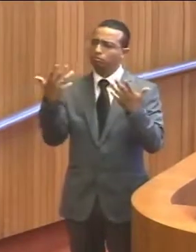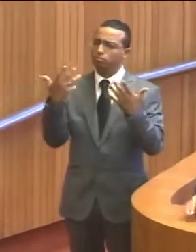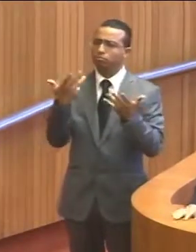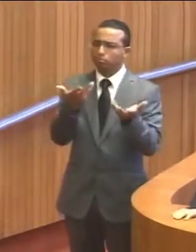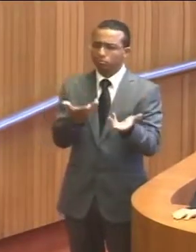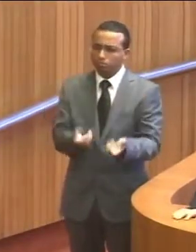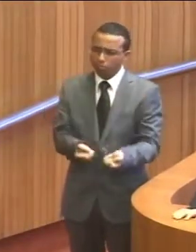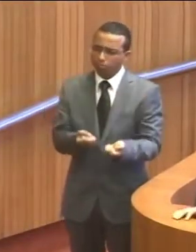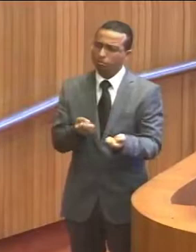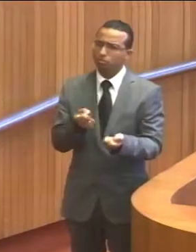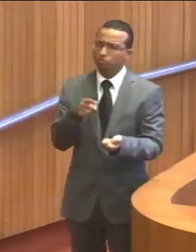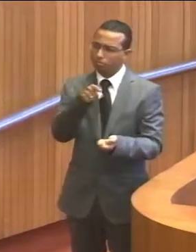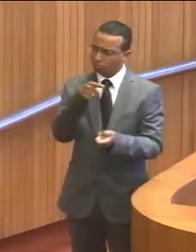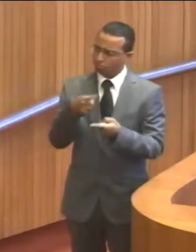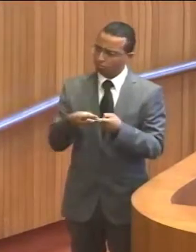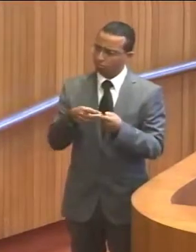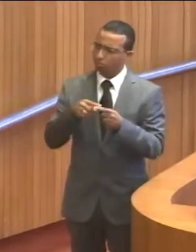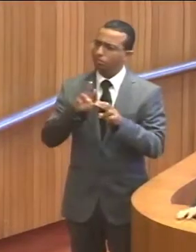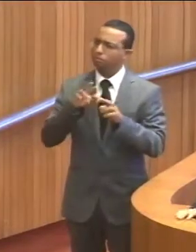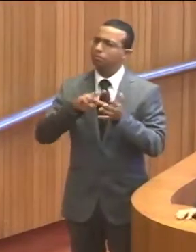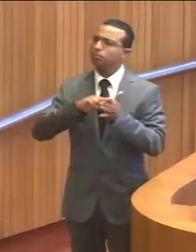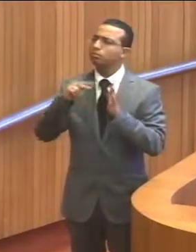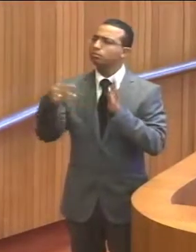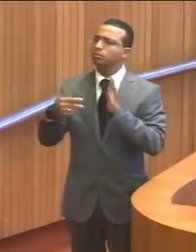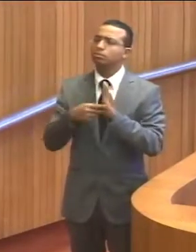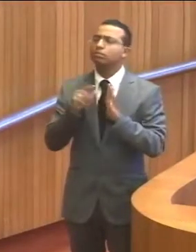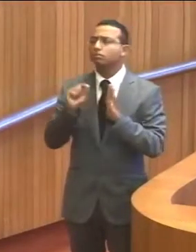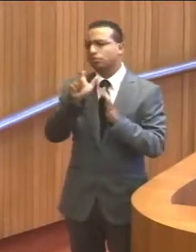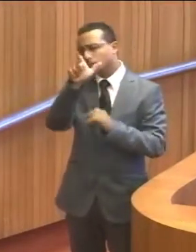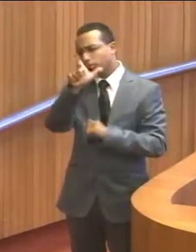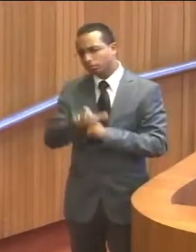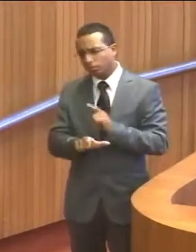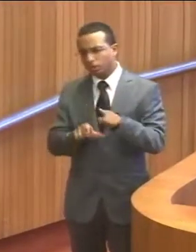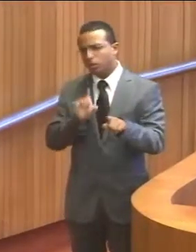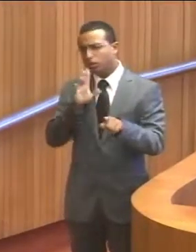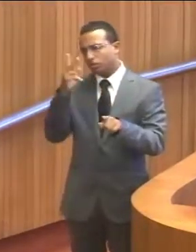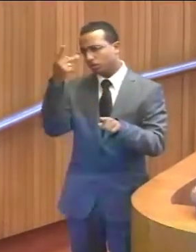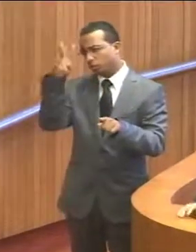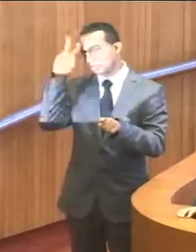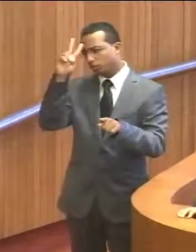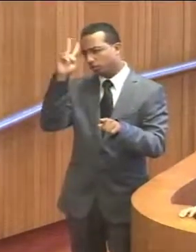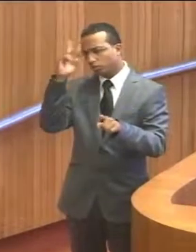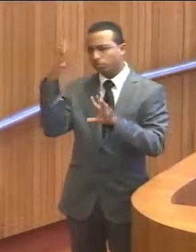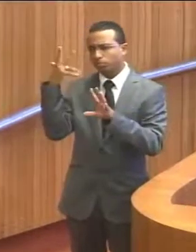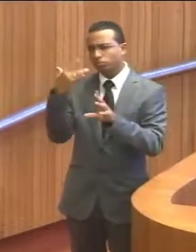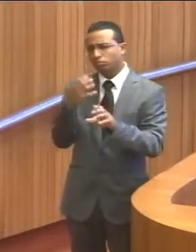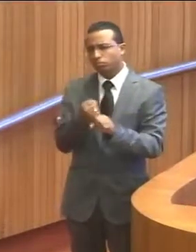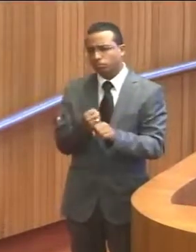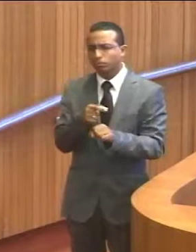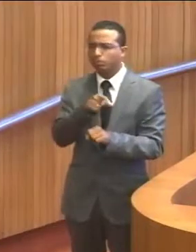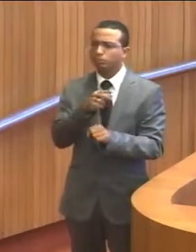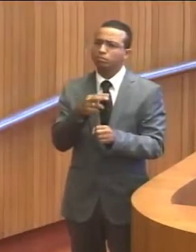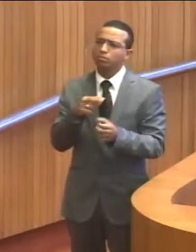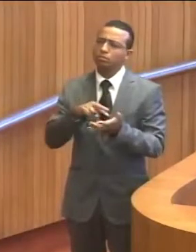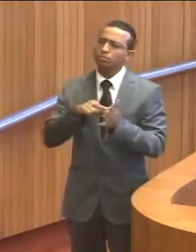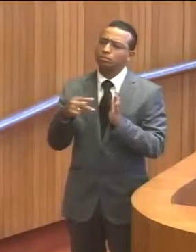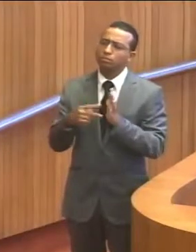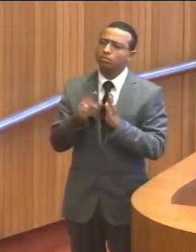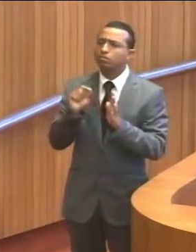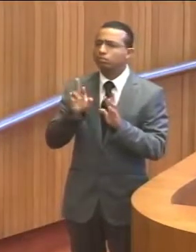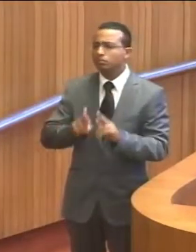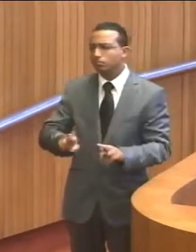acolhido, porque representa, muito mais do que sua história e suas virtudes, representa a